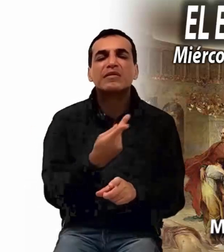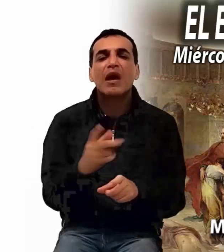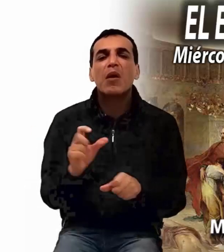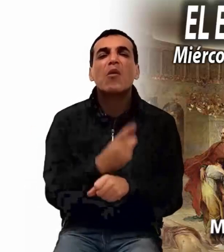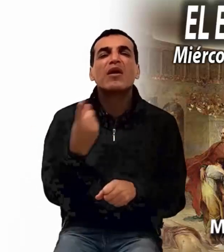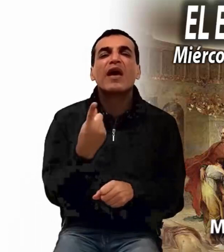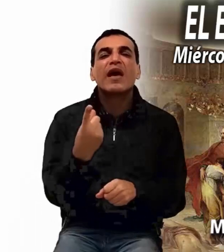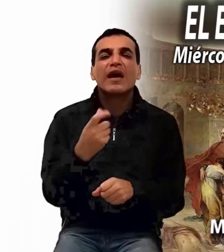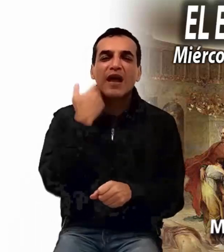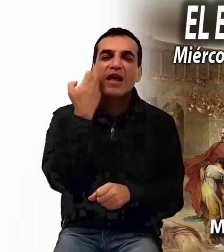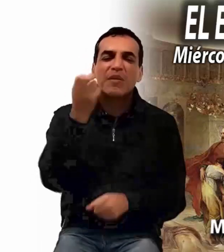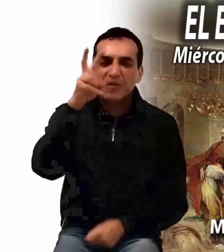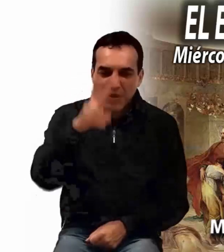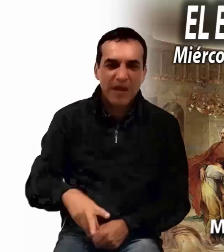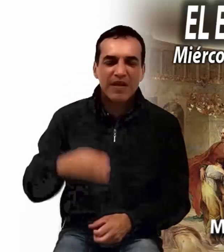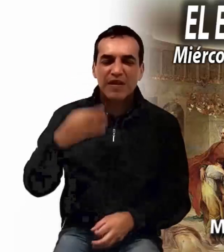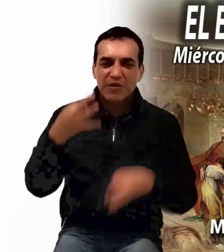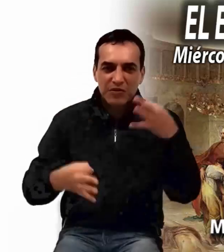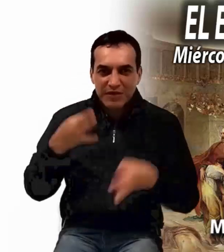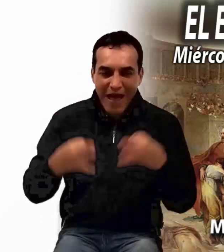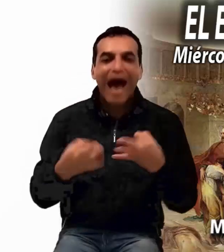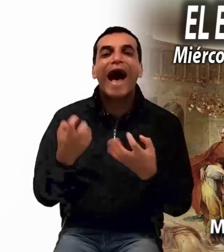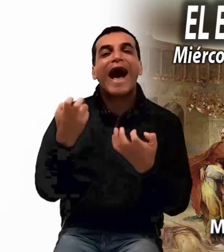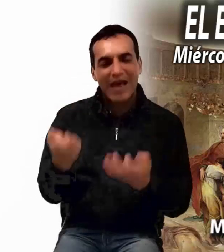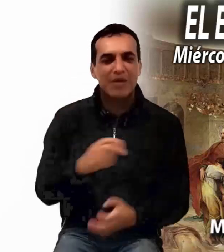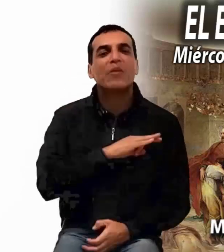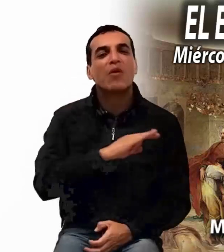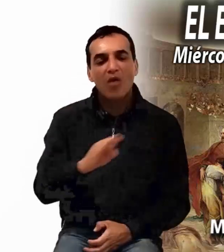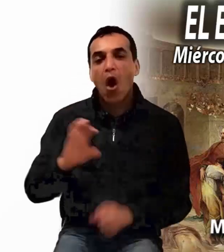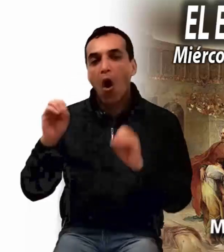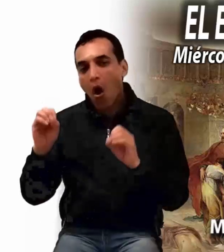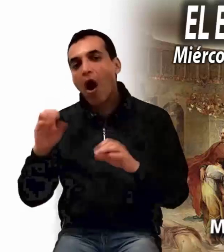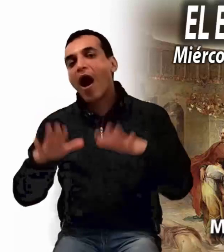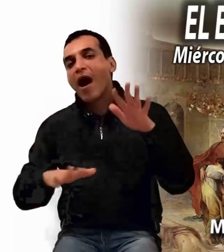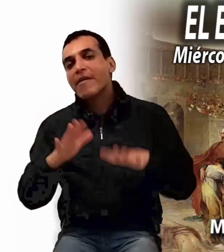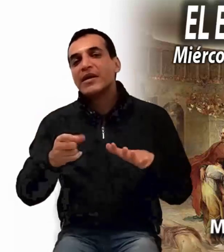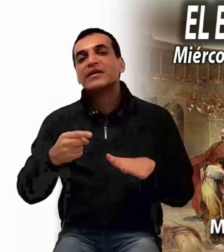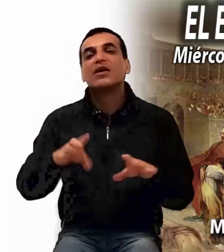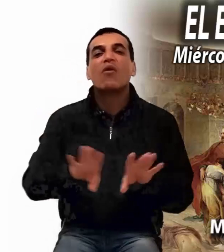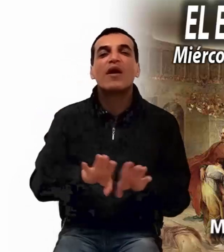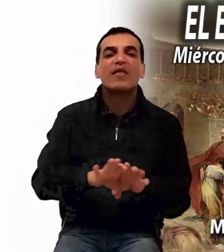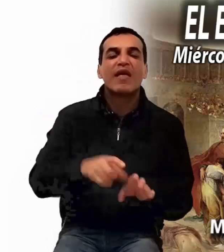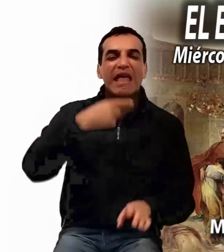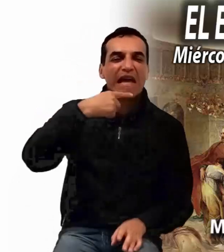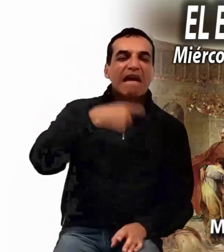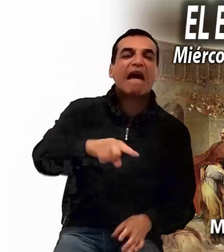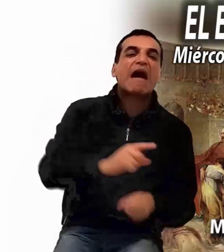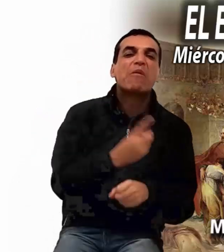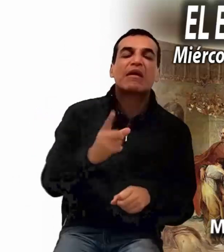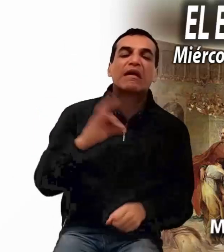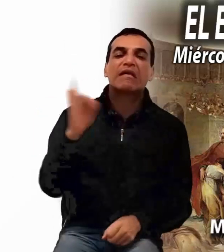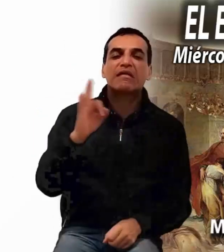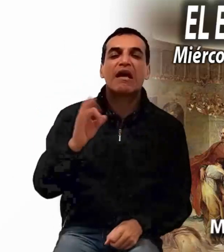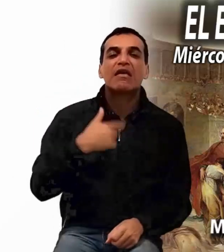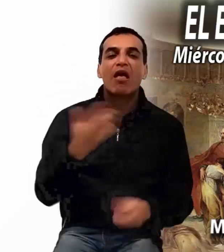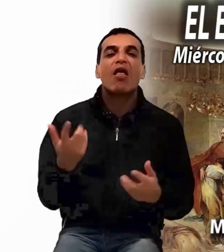la verdad y la justicia, y cuando es un justo reclamo a nuestras incongruencias y a nuestros